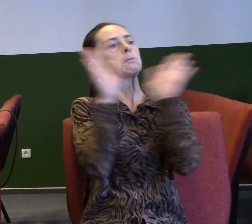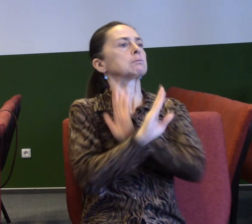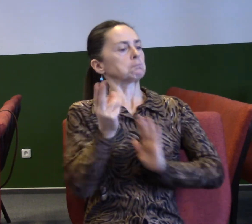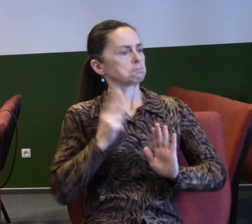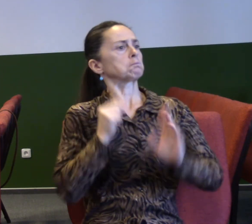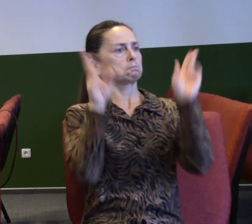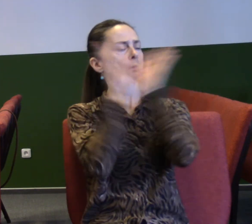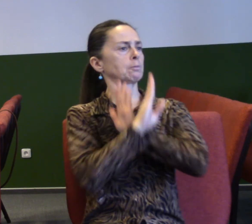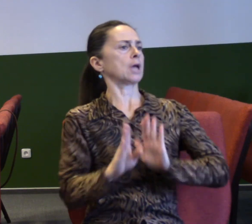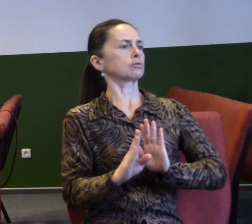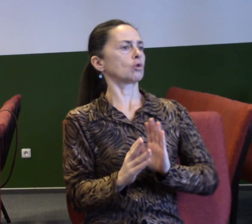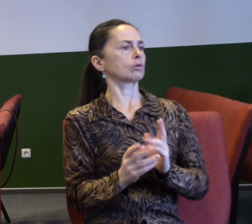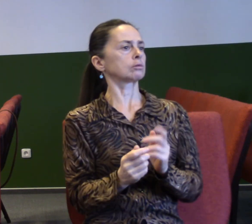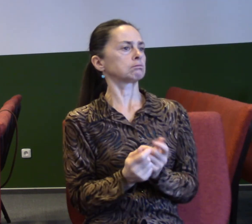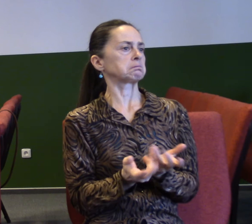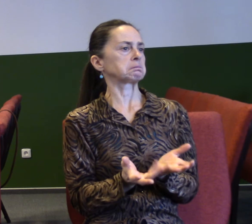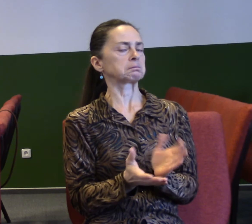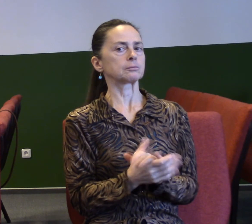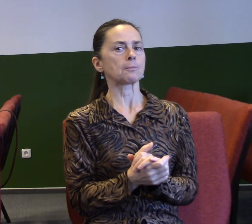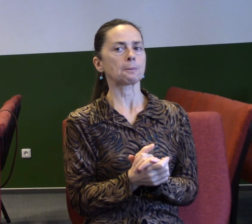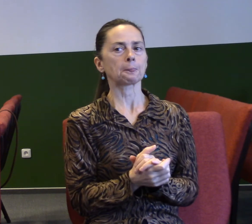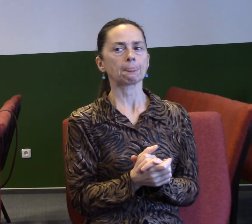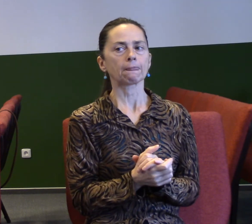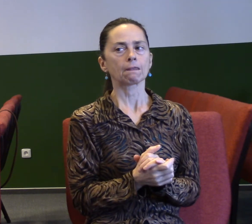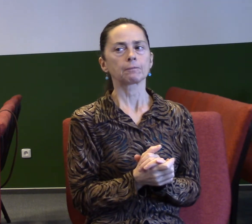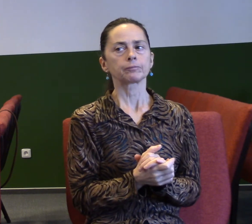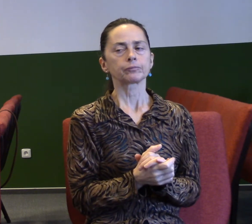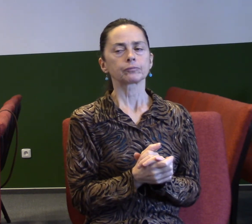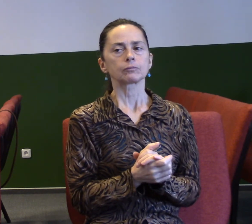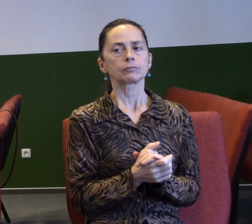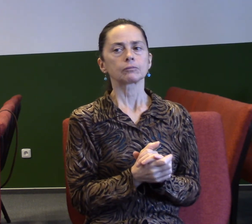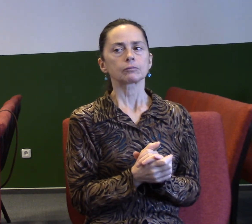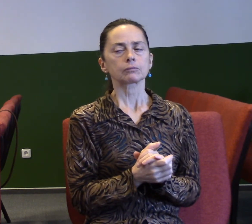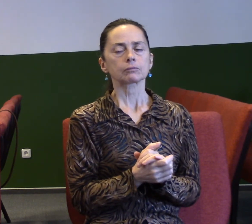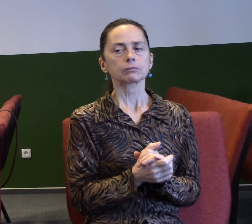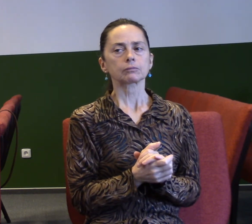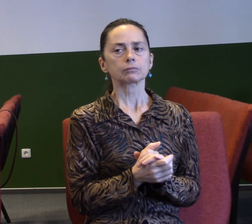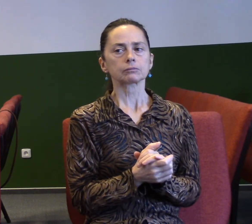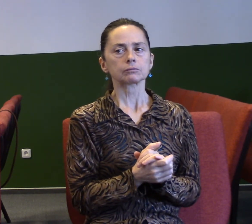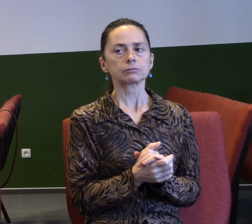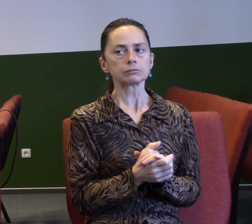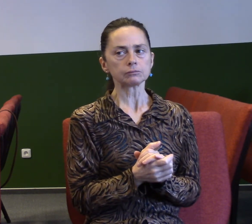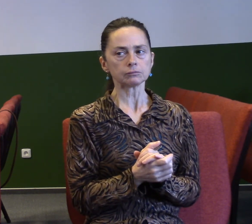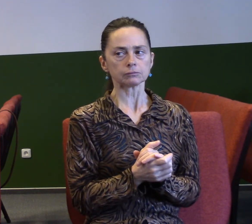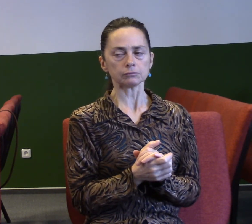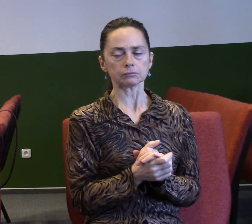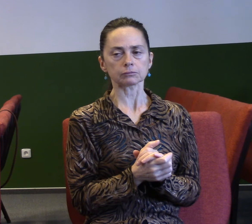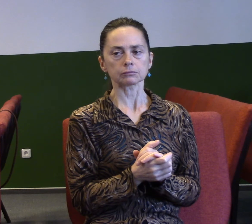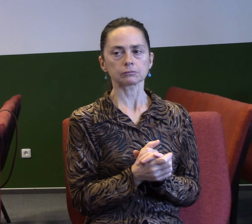Jakmile máme tenhle ten předsudek, což je takový filtr, tak čteme už chování lidí přes něj. Já teď použiju